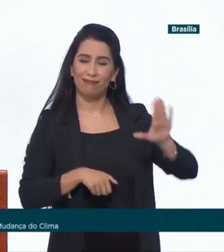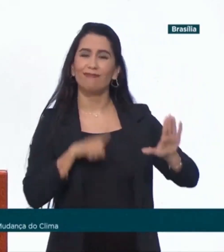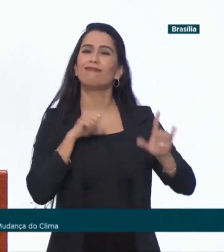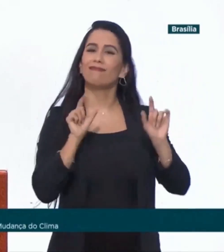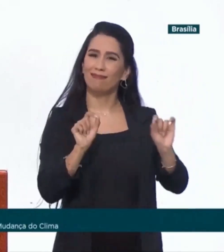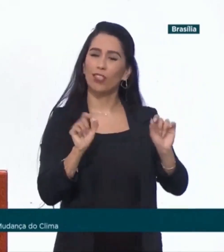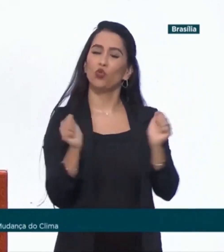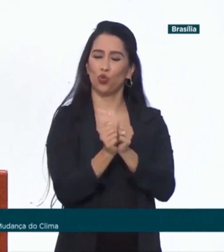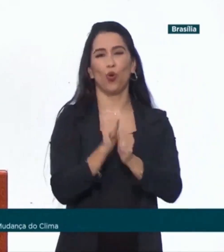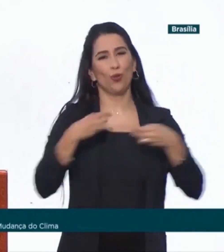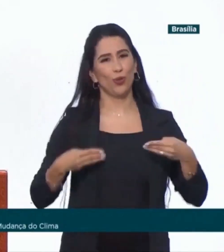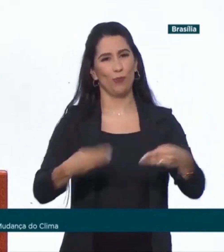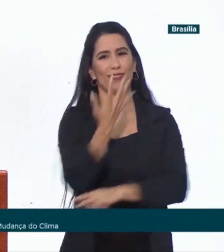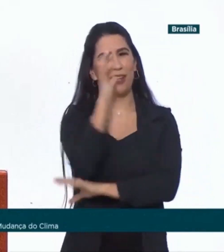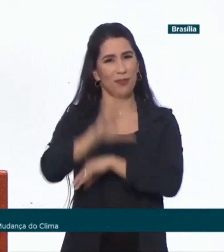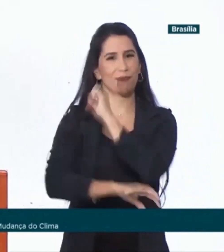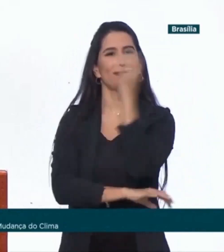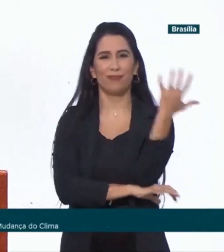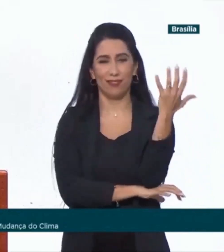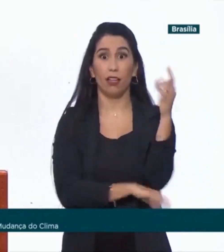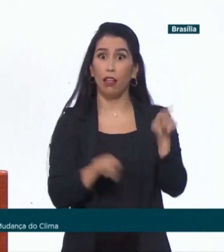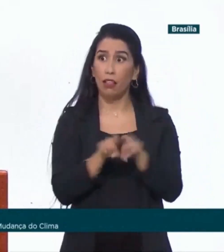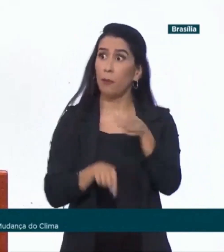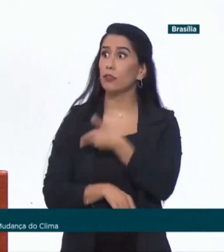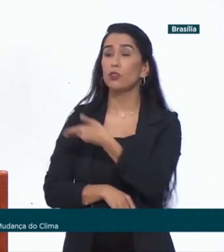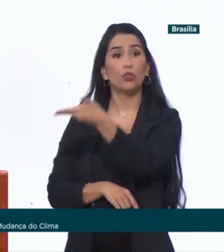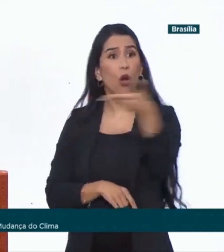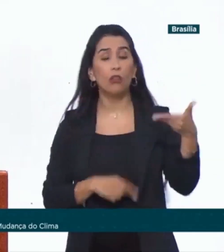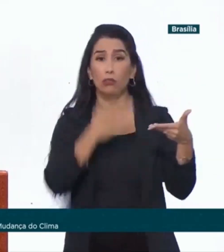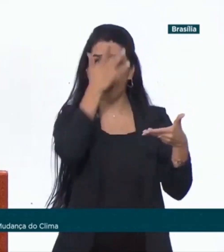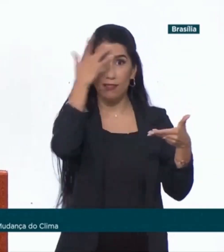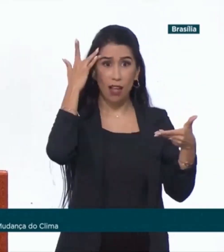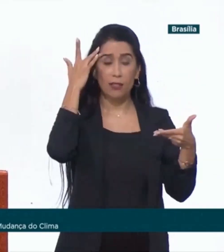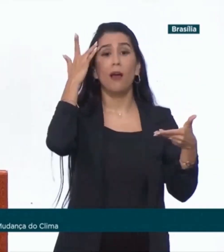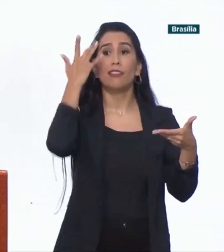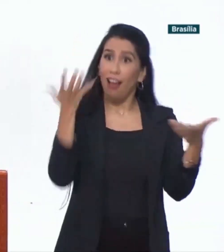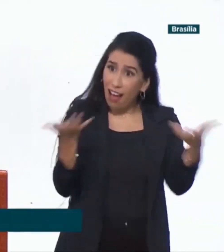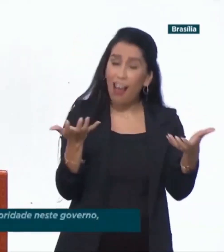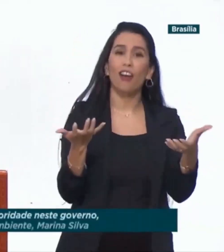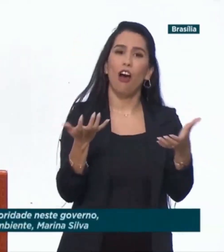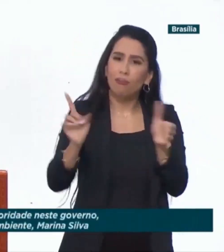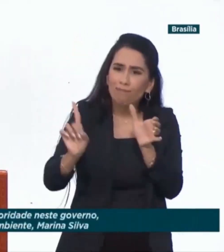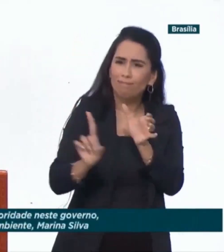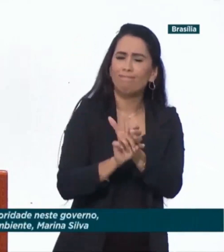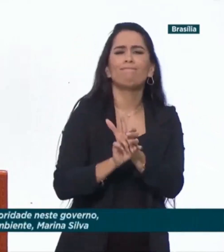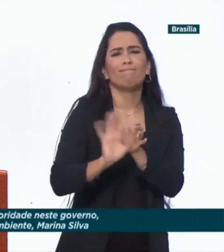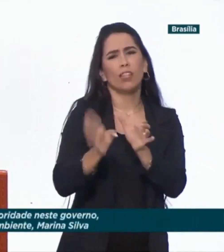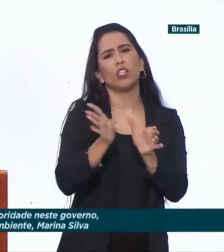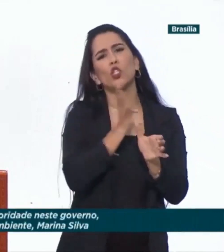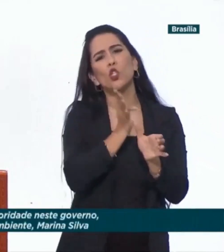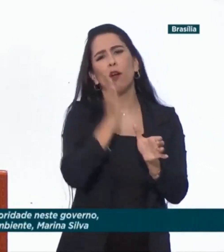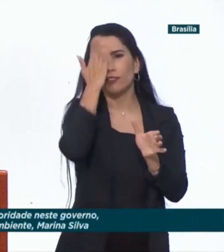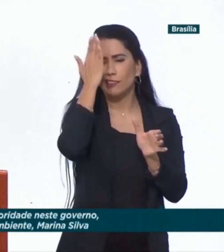meio do Ministério do Meio Ambiente e de todos aqueles que agora também têm essa agenda